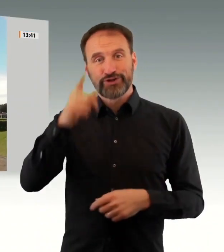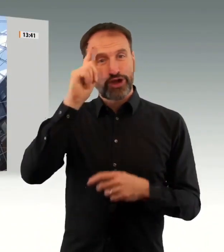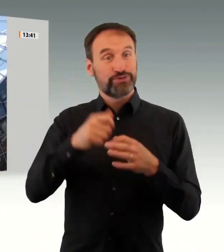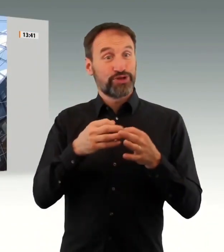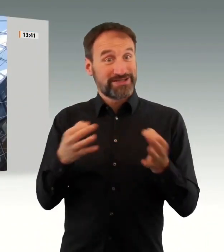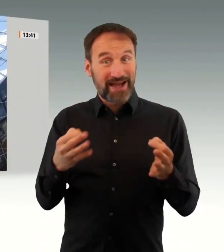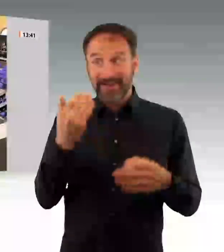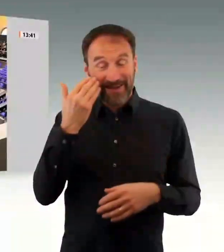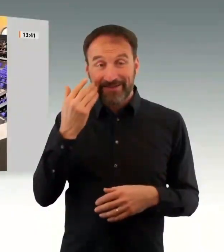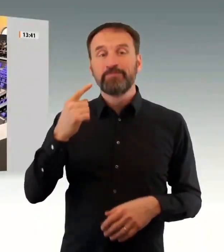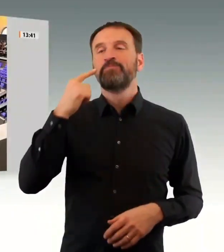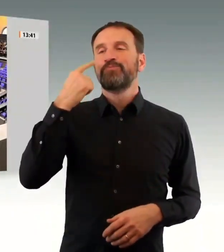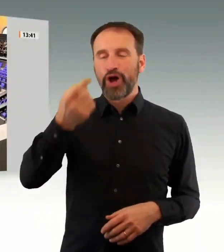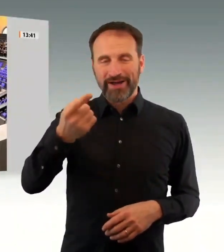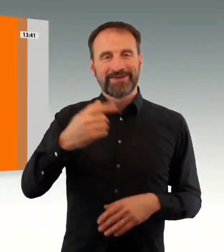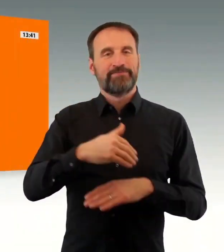Vielen Dank. Vielen Dank.